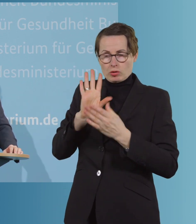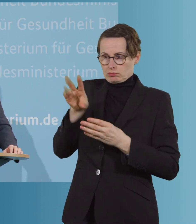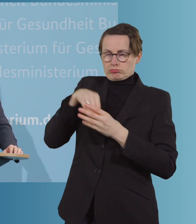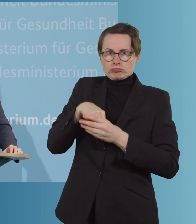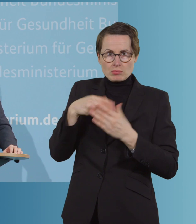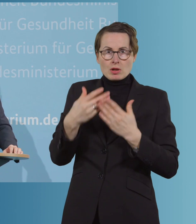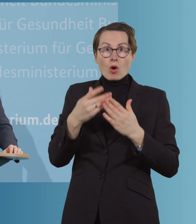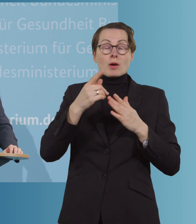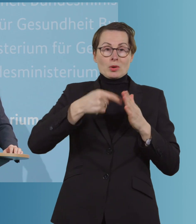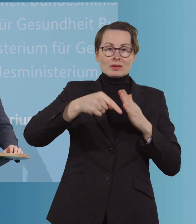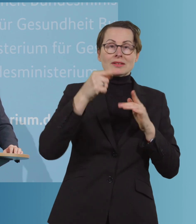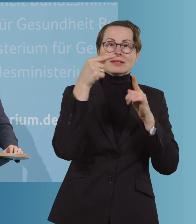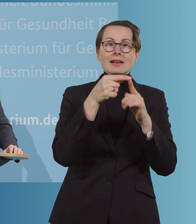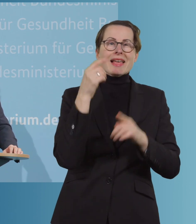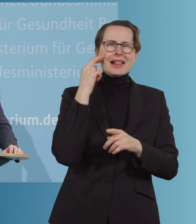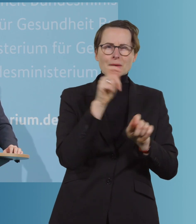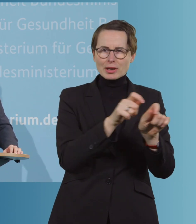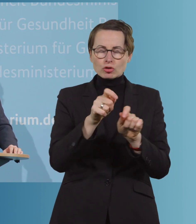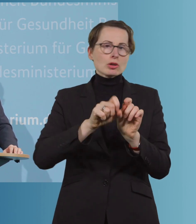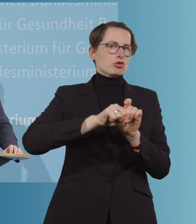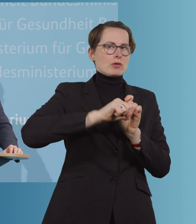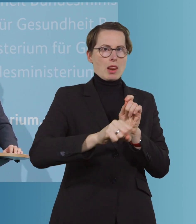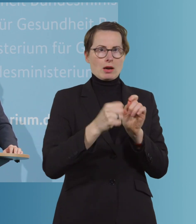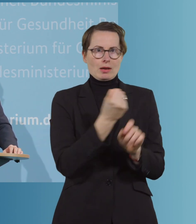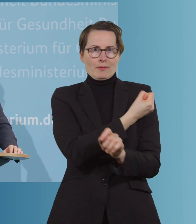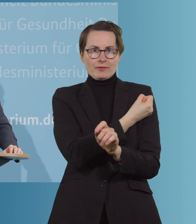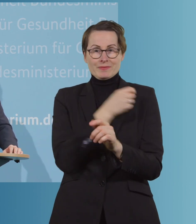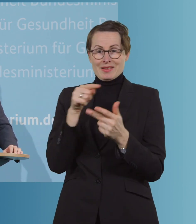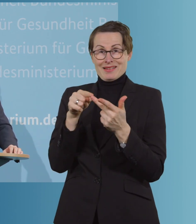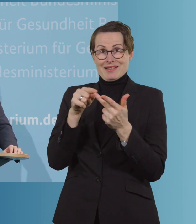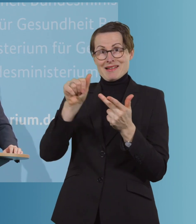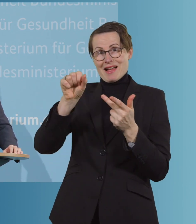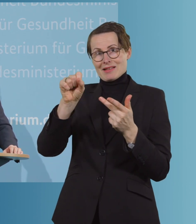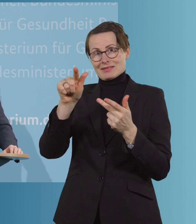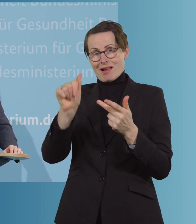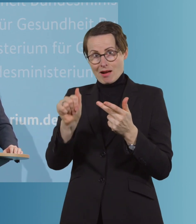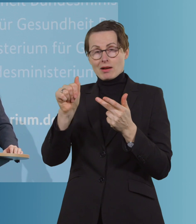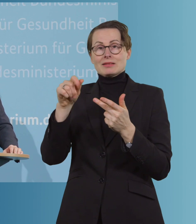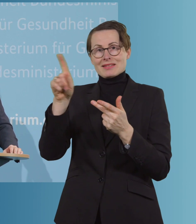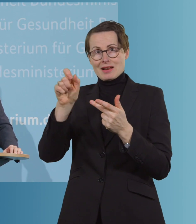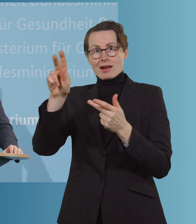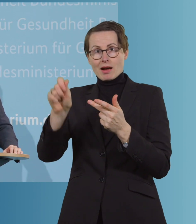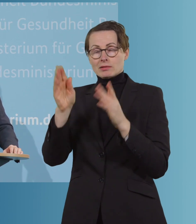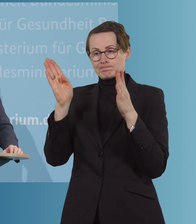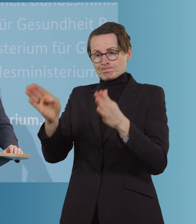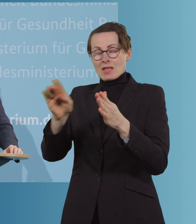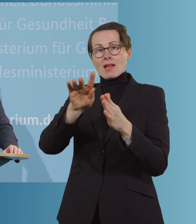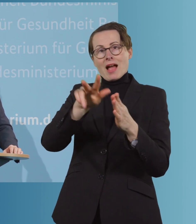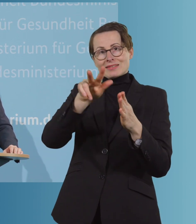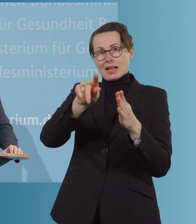geimpft werden. Wir haben mit dem AstraZeneca einen Impfstoff für 18- bis 64-Jährige empfohlen. Und dort werden vor allem